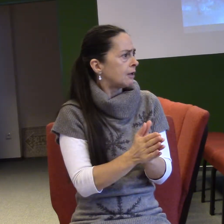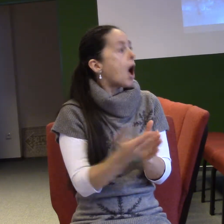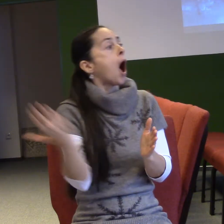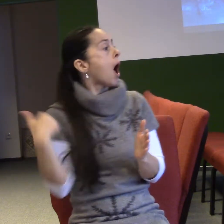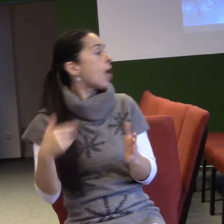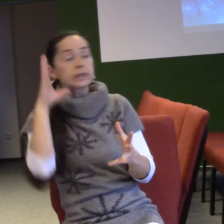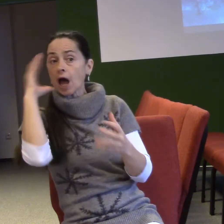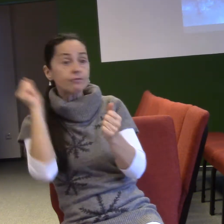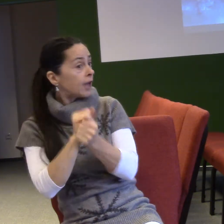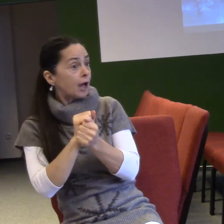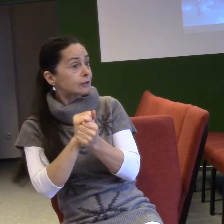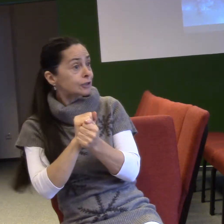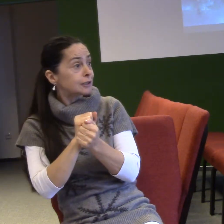a oni sami neměli nic.